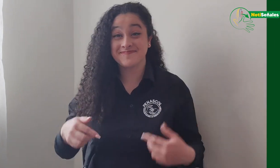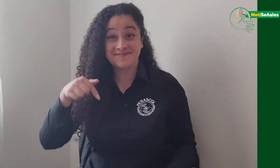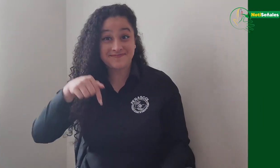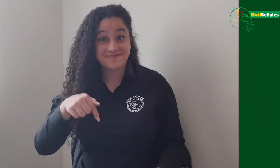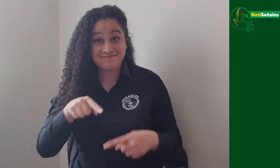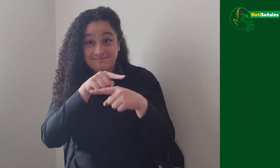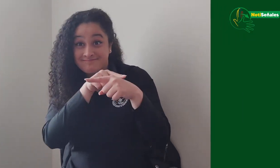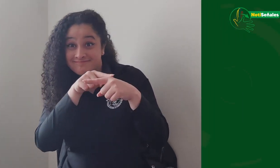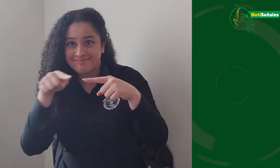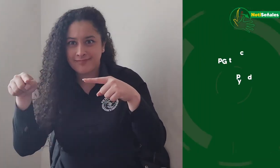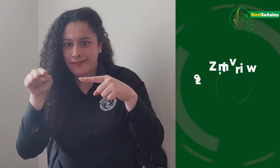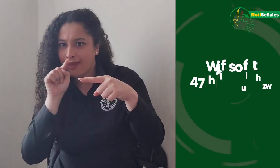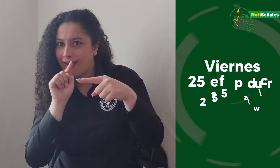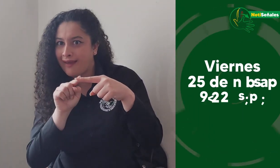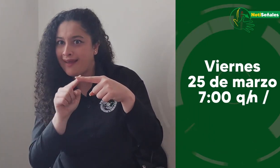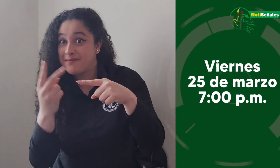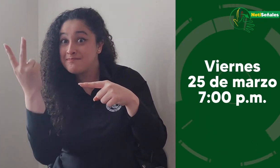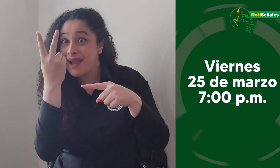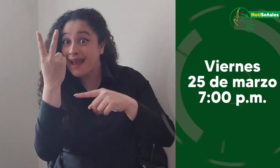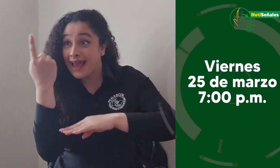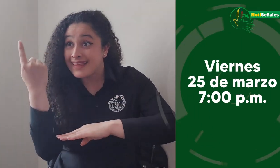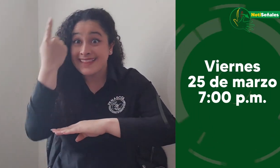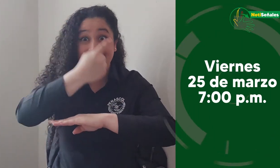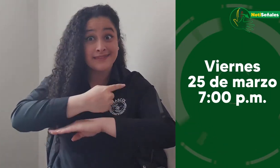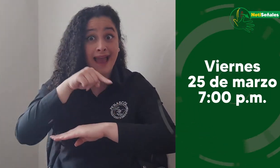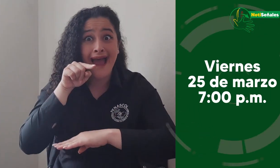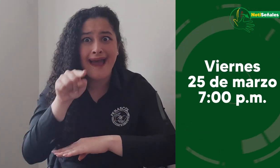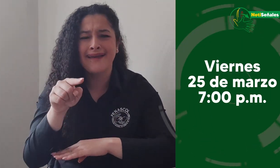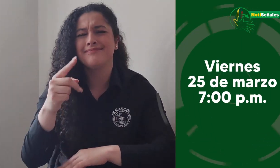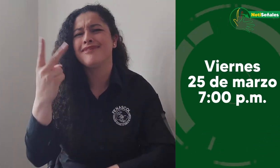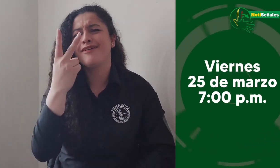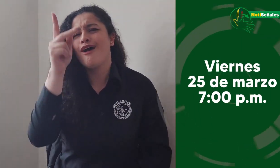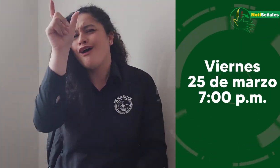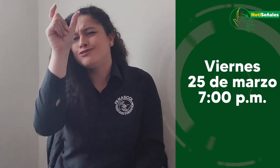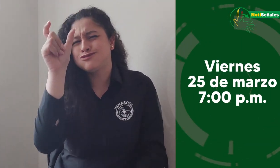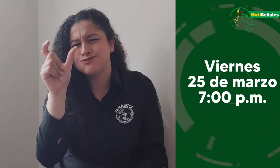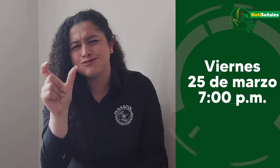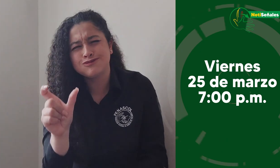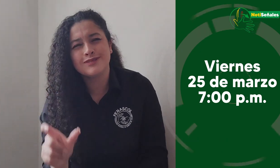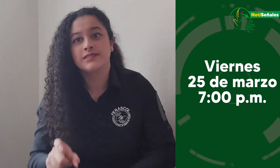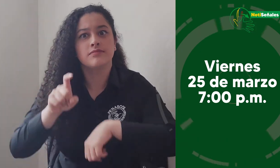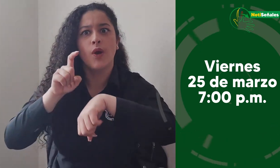Esta semana es el viernes y todos los viernes a las 7 pm es la emisión en vivo.